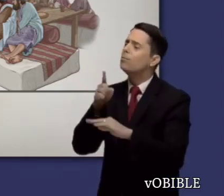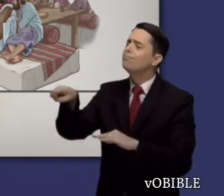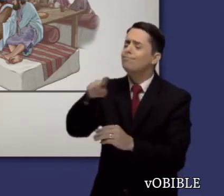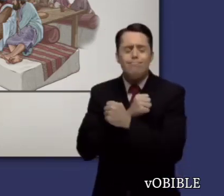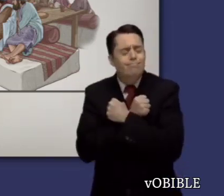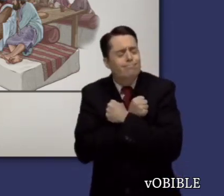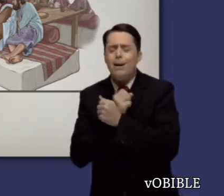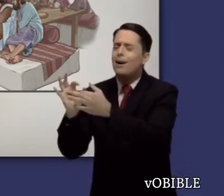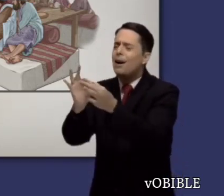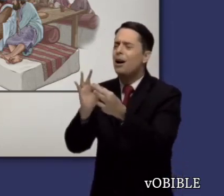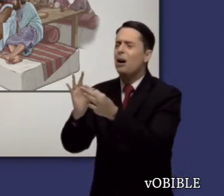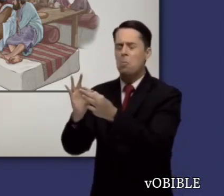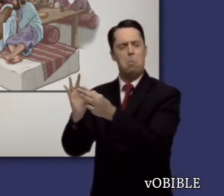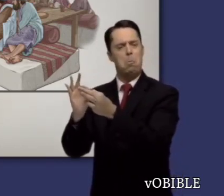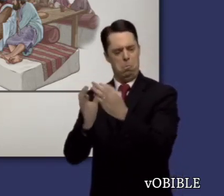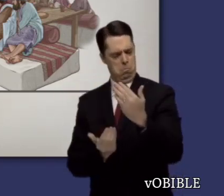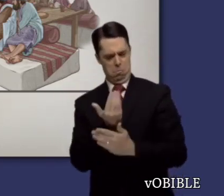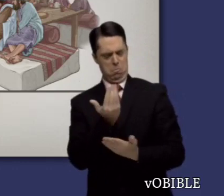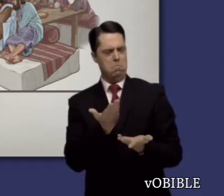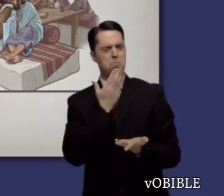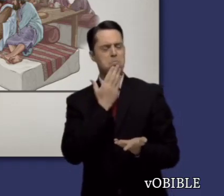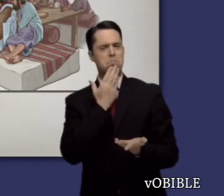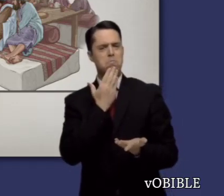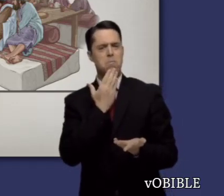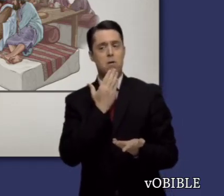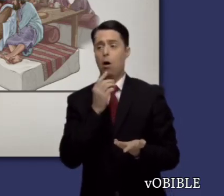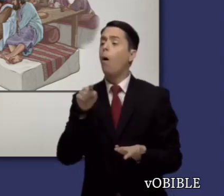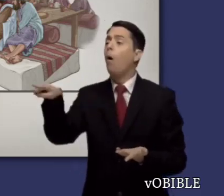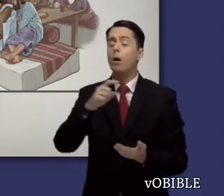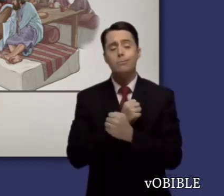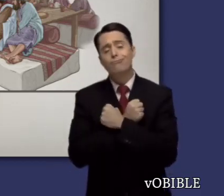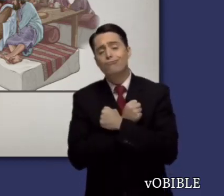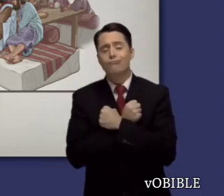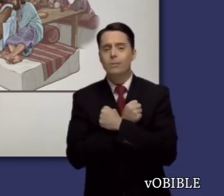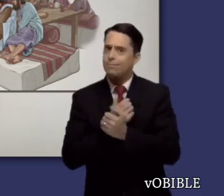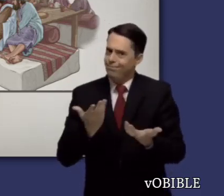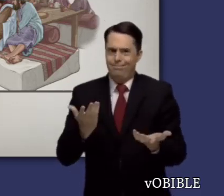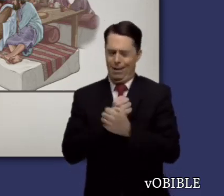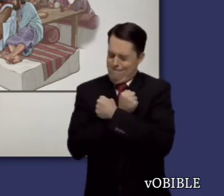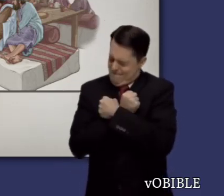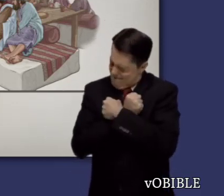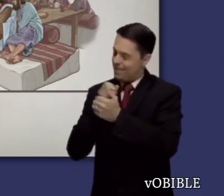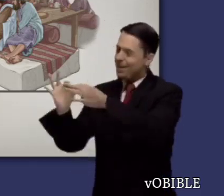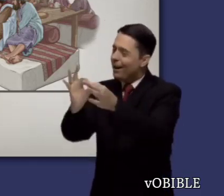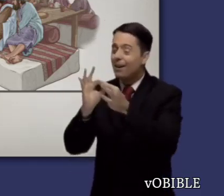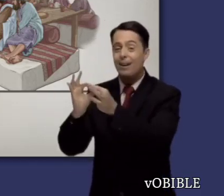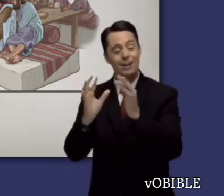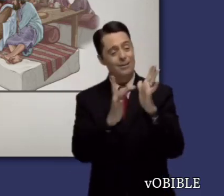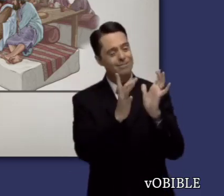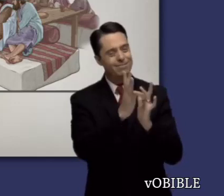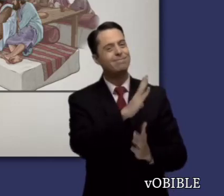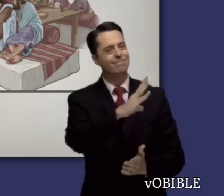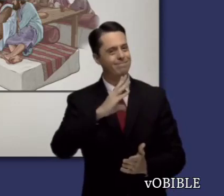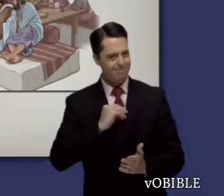unos a otros así como yo los he amado. Era nuevo porque exigía que sus discípulos mostraran un amor aún